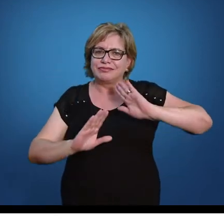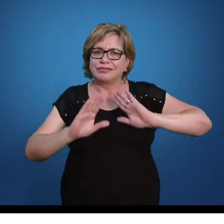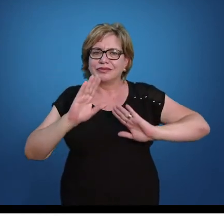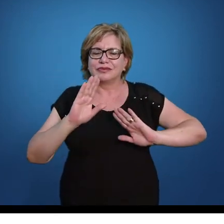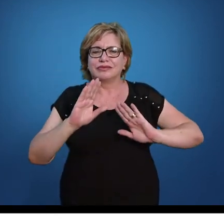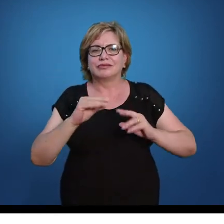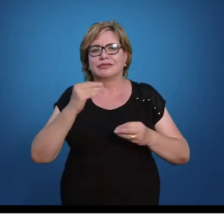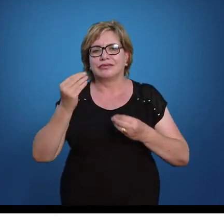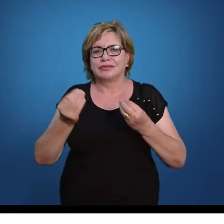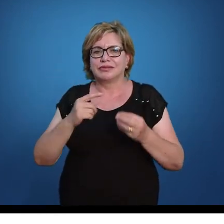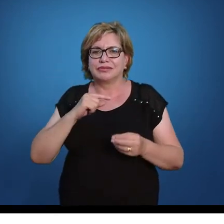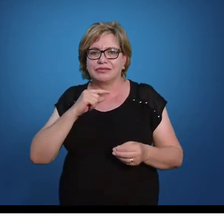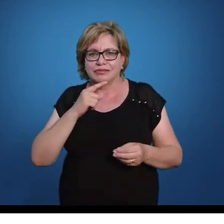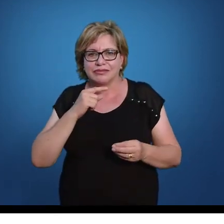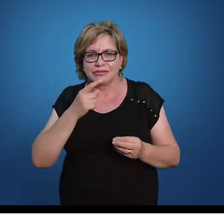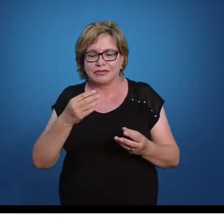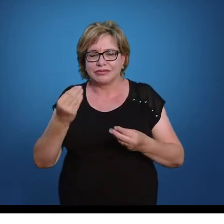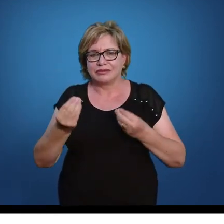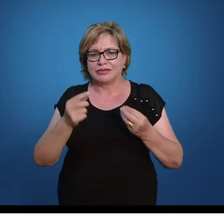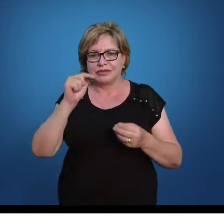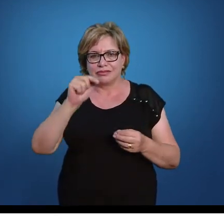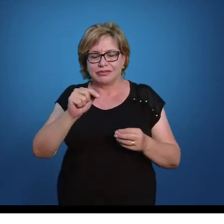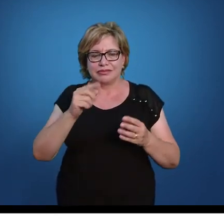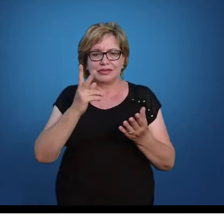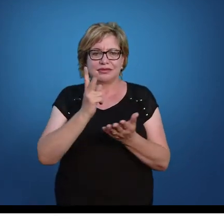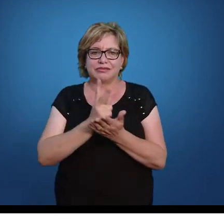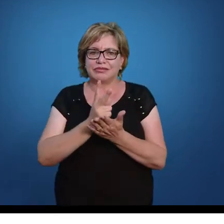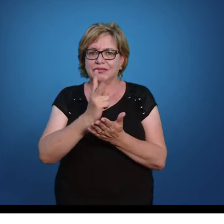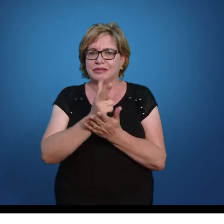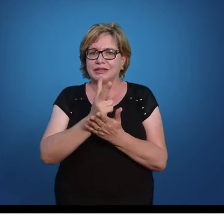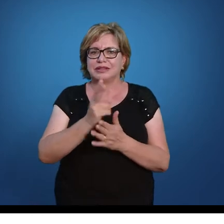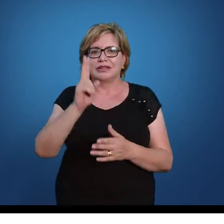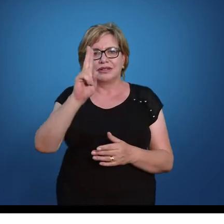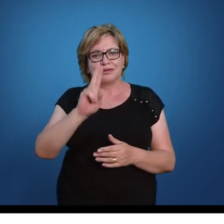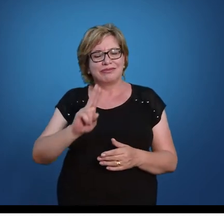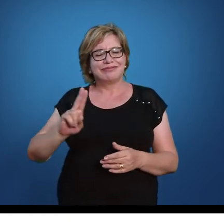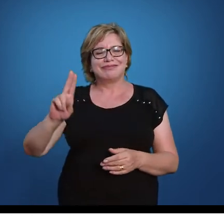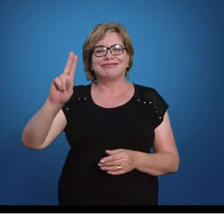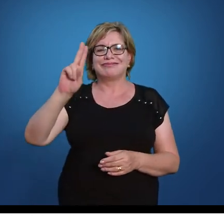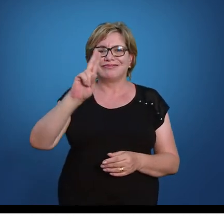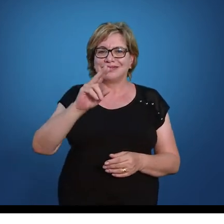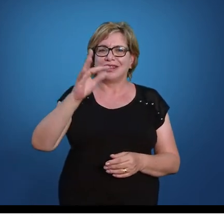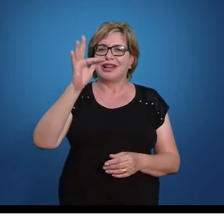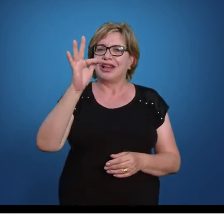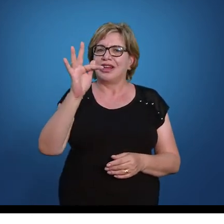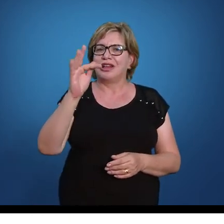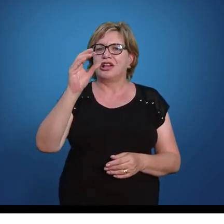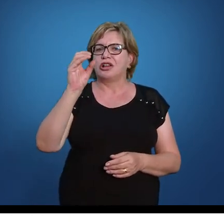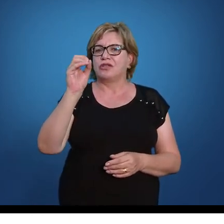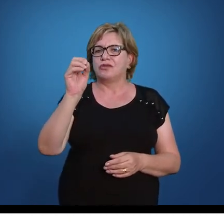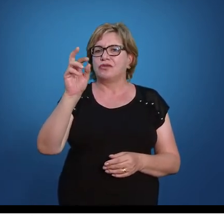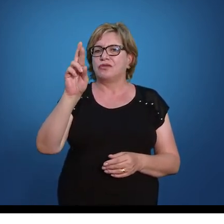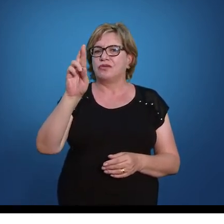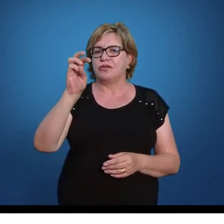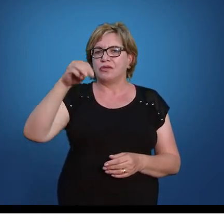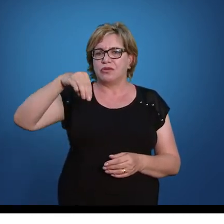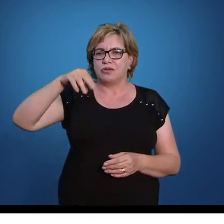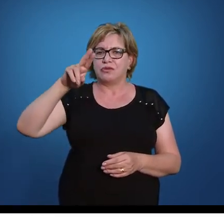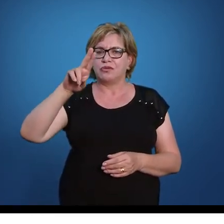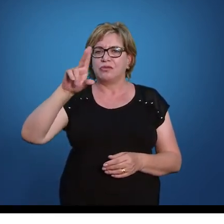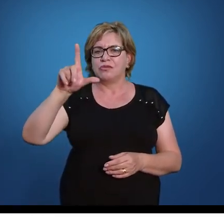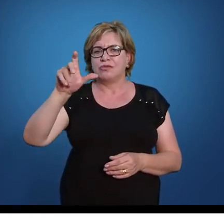resolve, não é aquela fórmula pronta. Aqui não, tem uma fórmula pronta e muitas vezes vocês não gostam de fórmula,